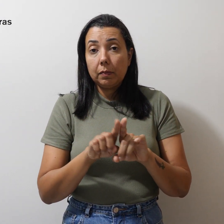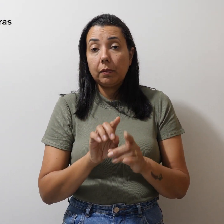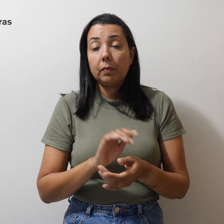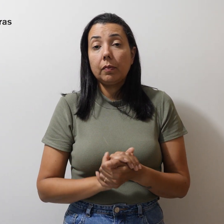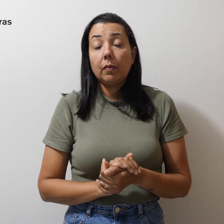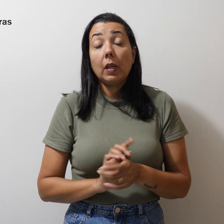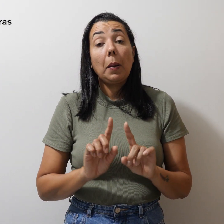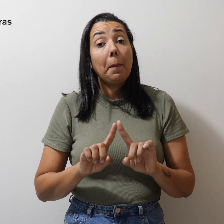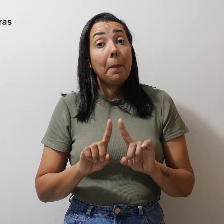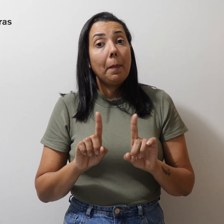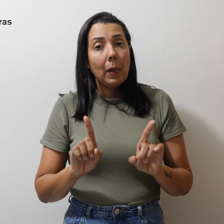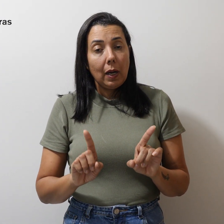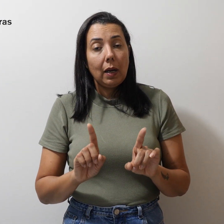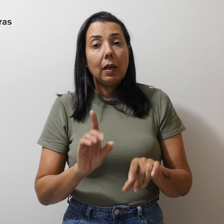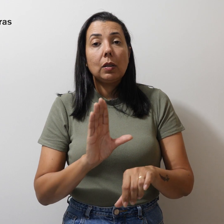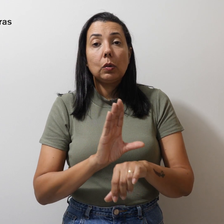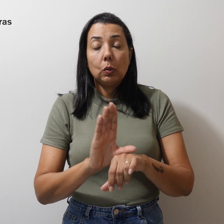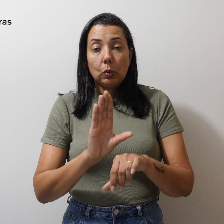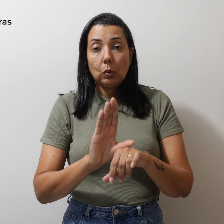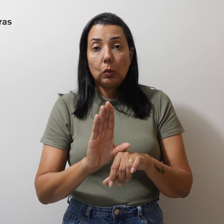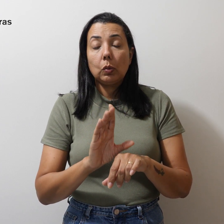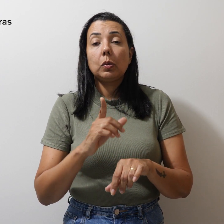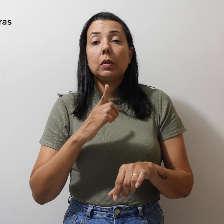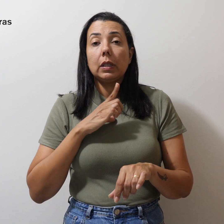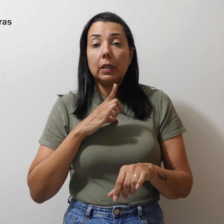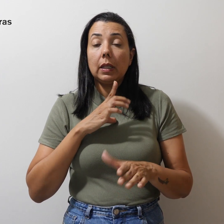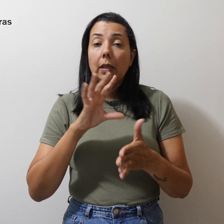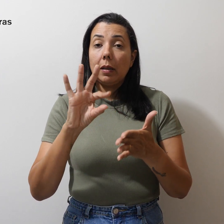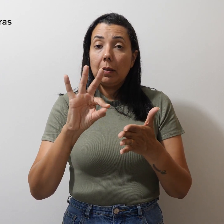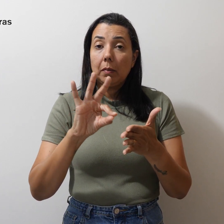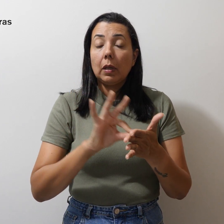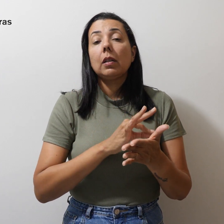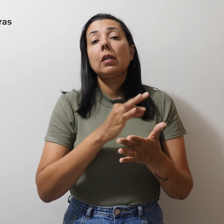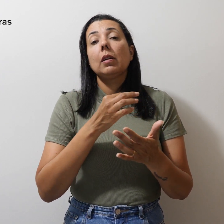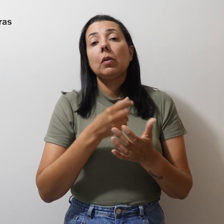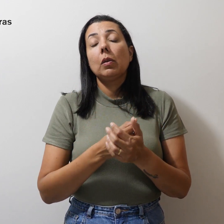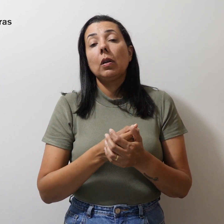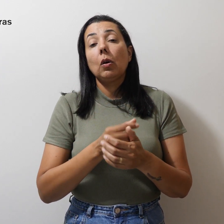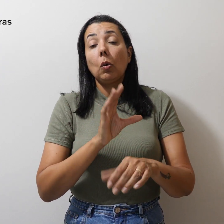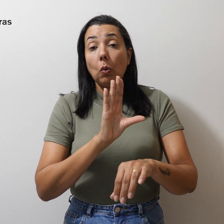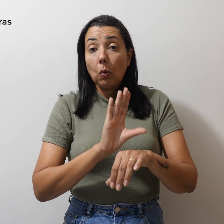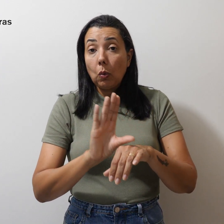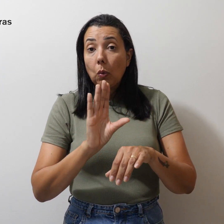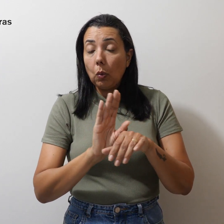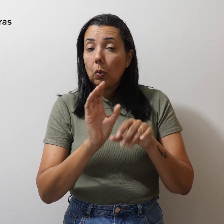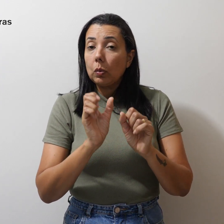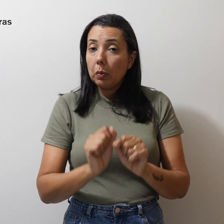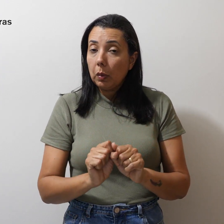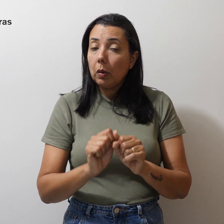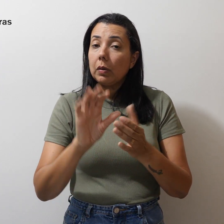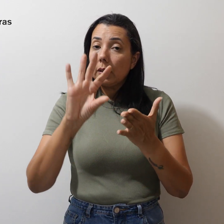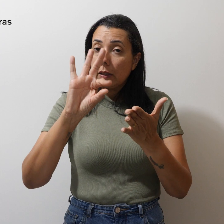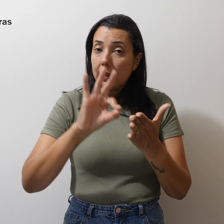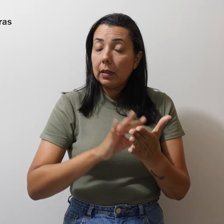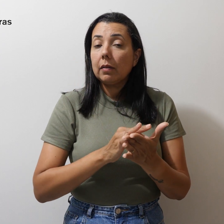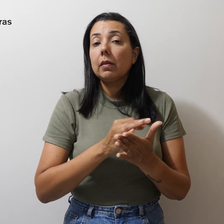entanto, o cursista que estiver matriculado em um curso poderá inscrever-se em